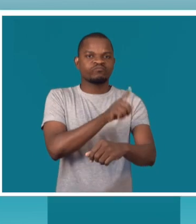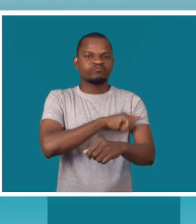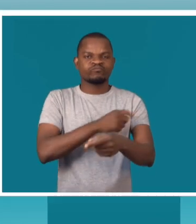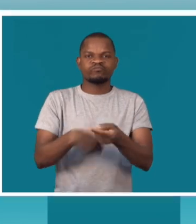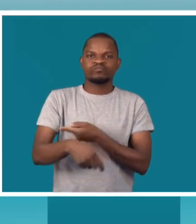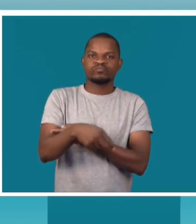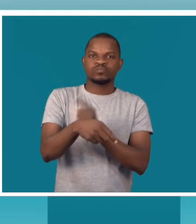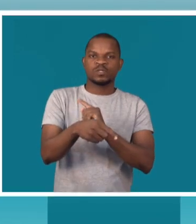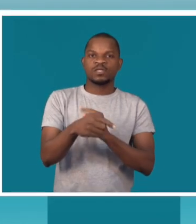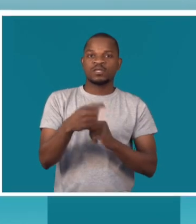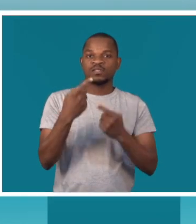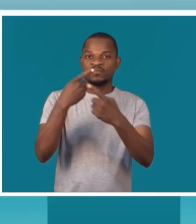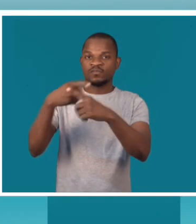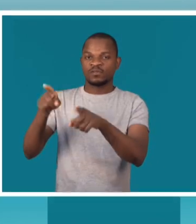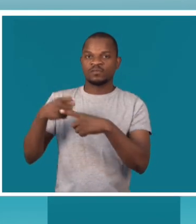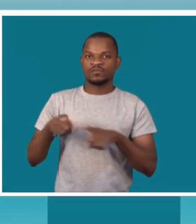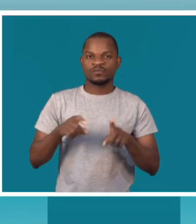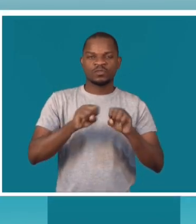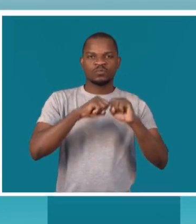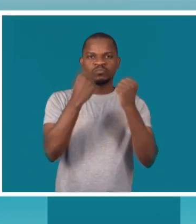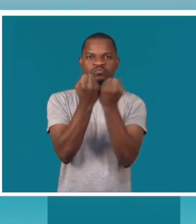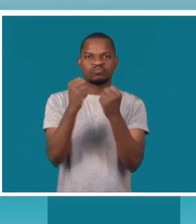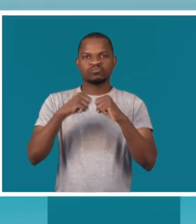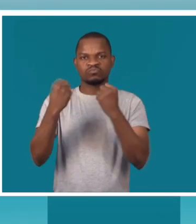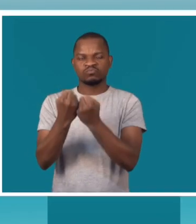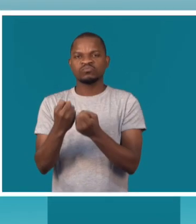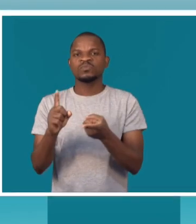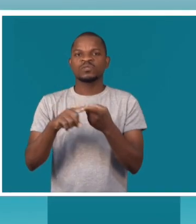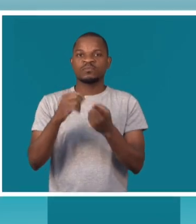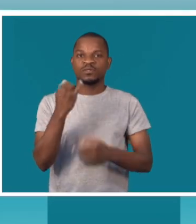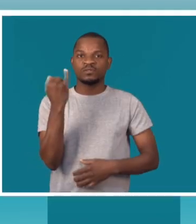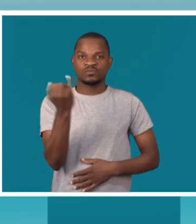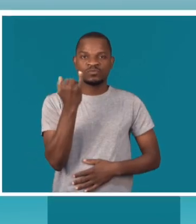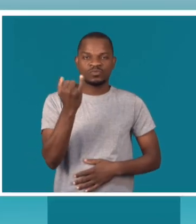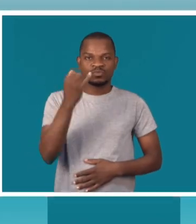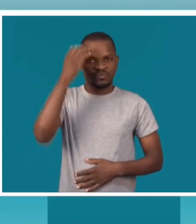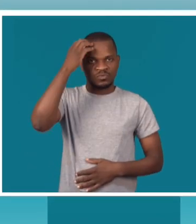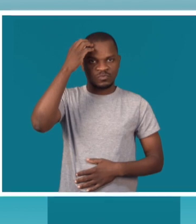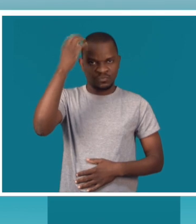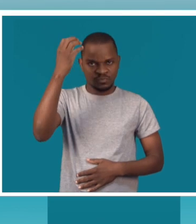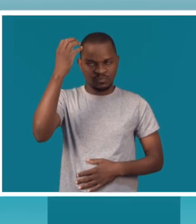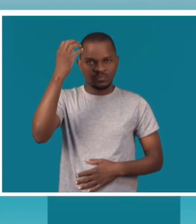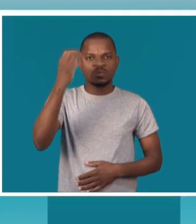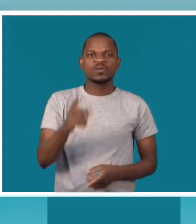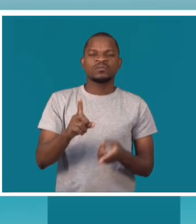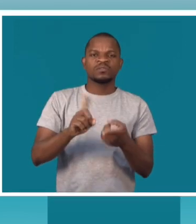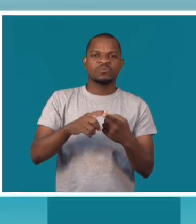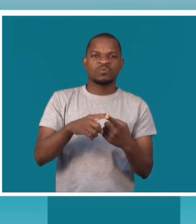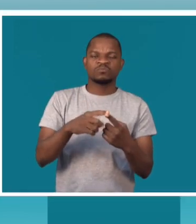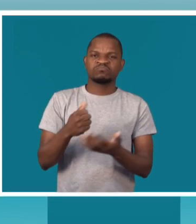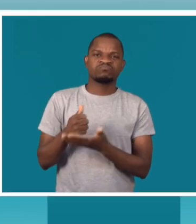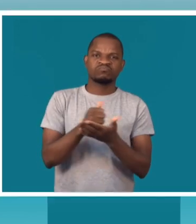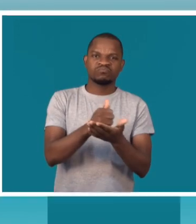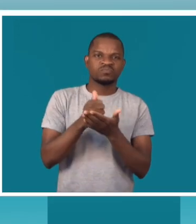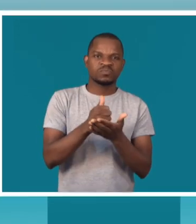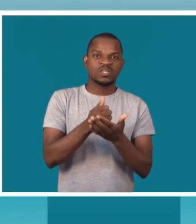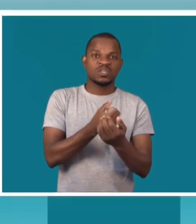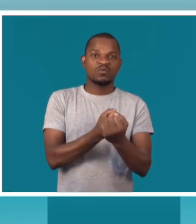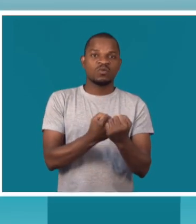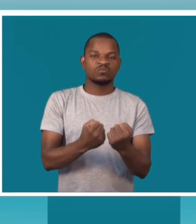instituições governamentais e da sociedade civil, nos seus esforços visando a